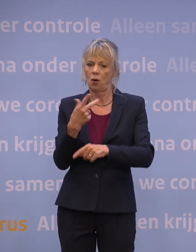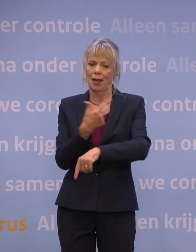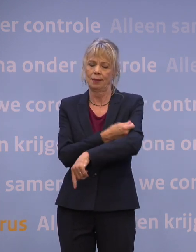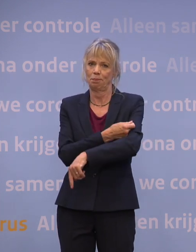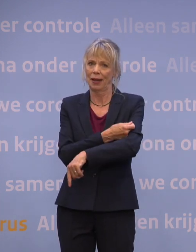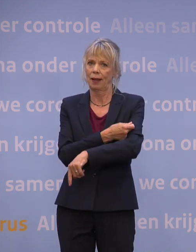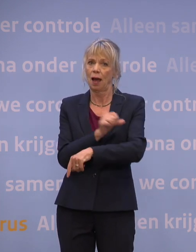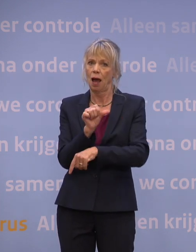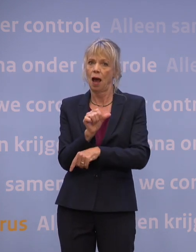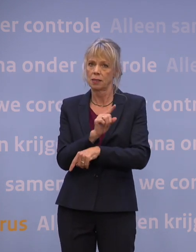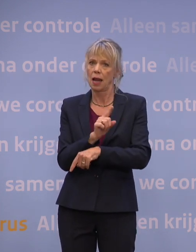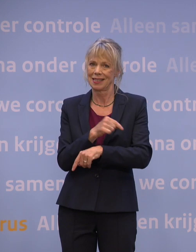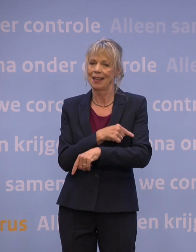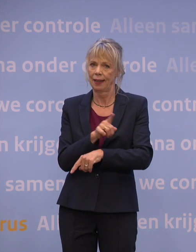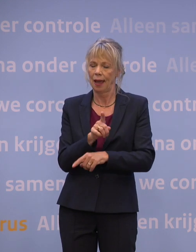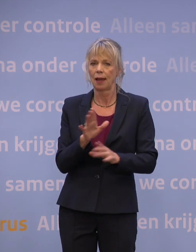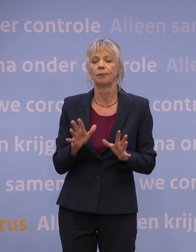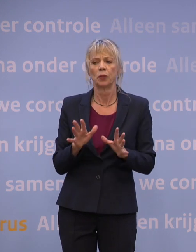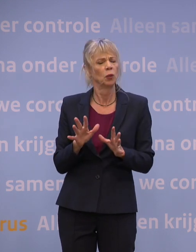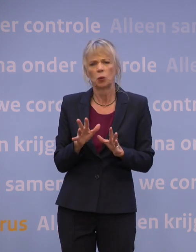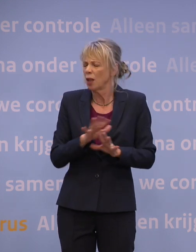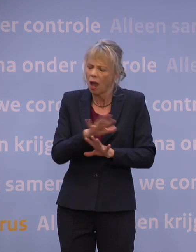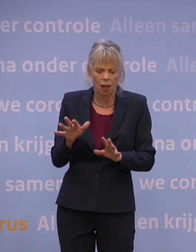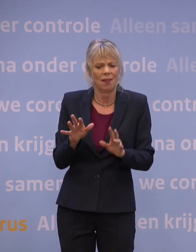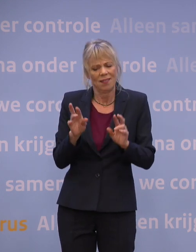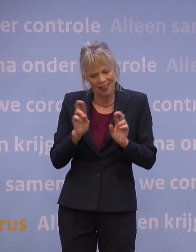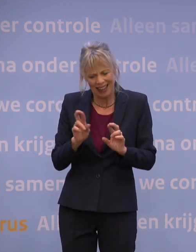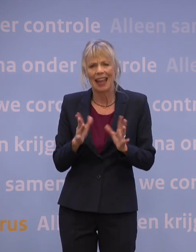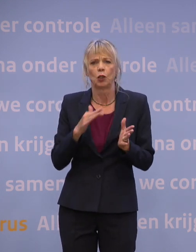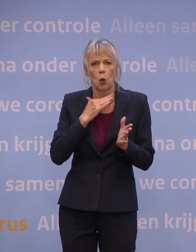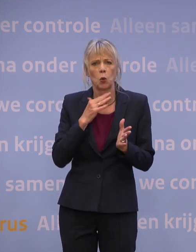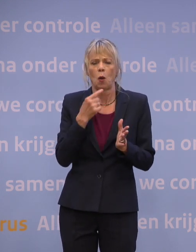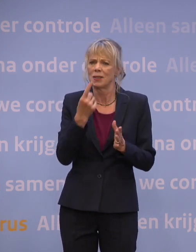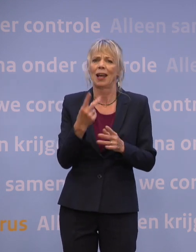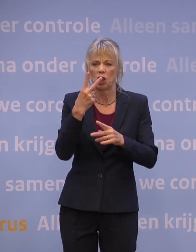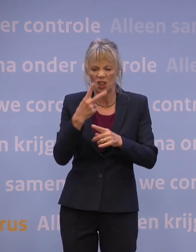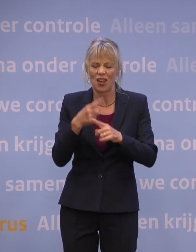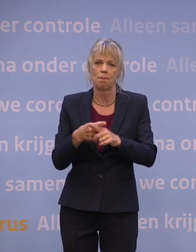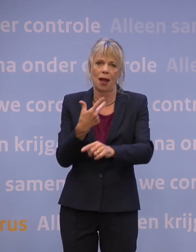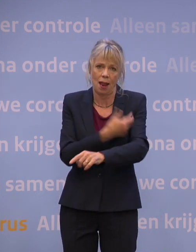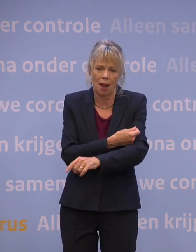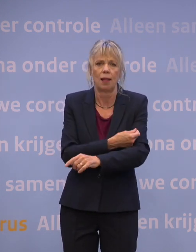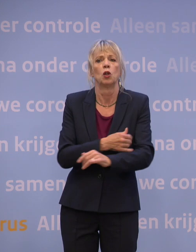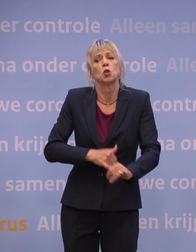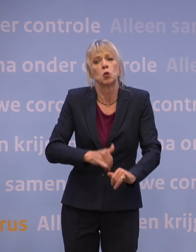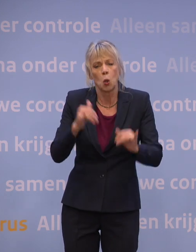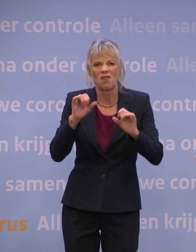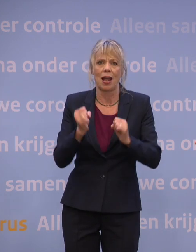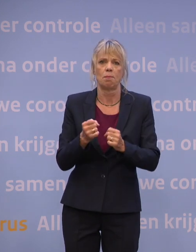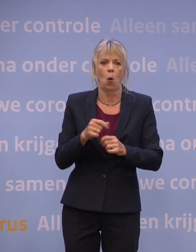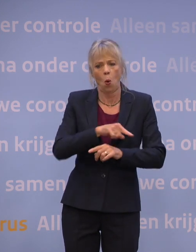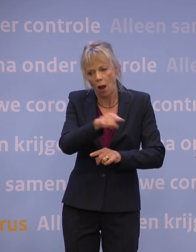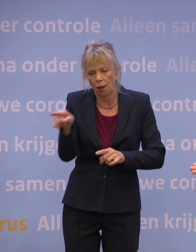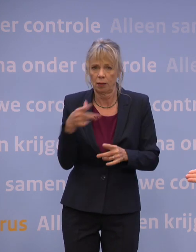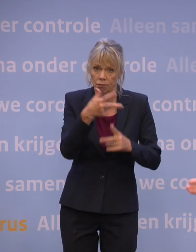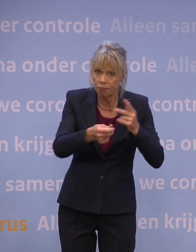dat ook nog eens een keer. Kortom, alle reden om twee prikken te zetten. Alle reden om in te zetten op een hoge en een homogene vaccinatiegraad. En alle reden dus ook om